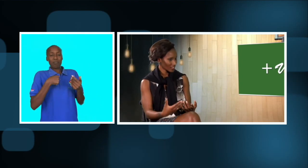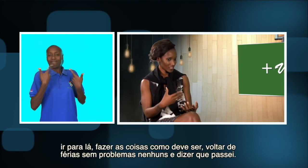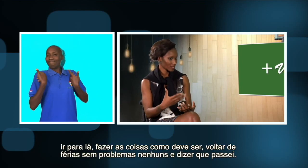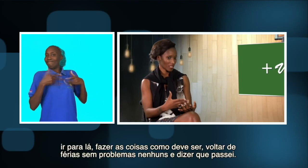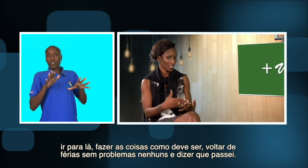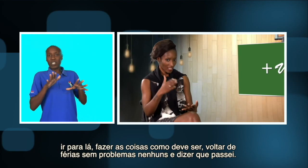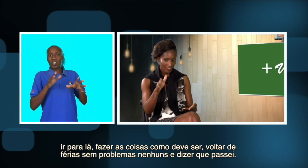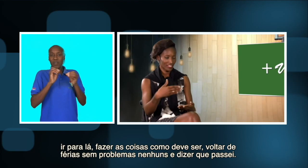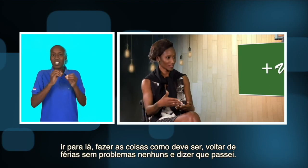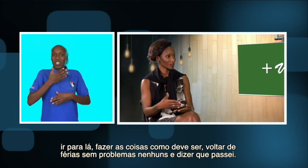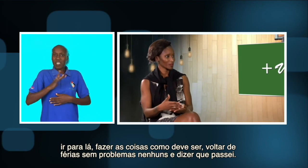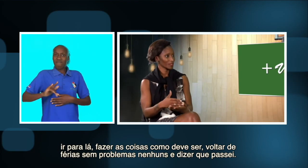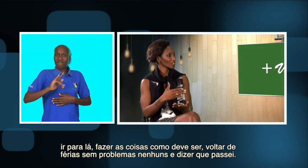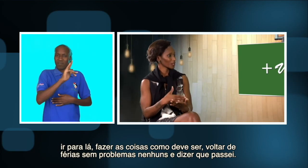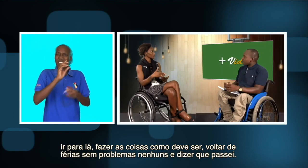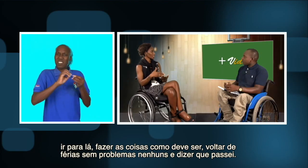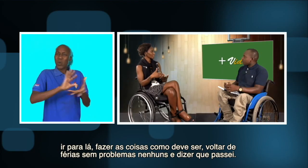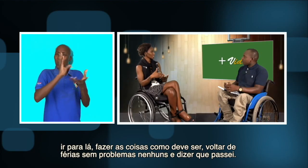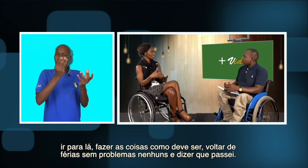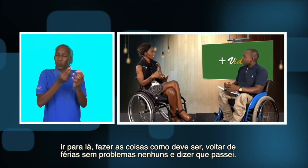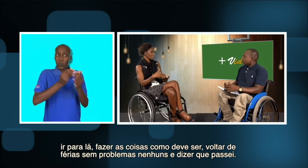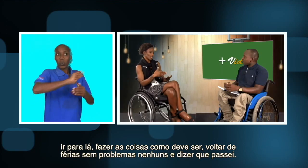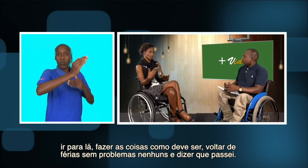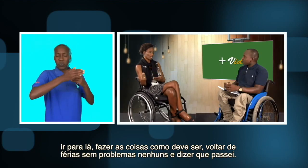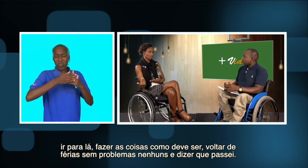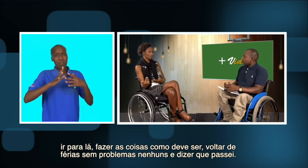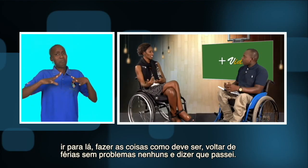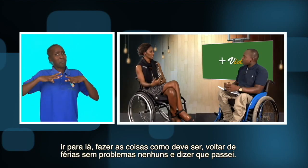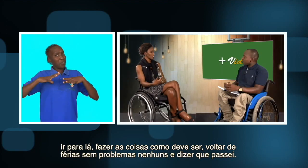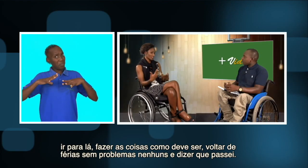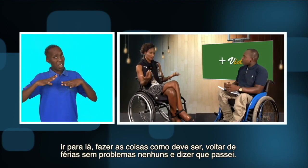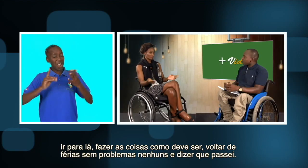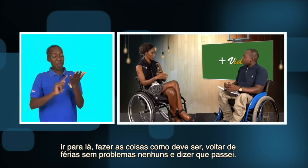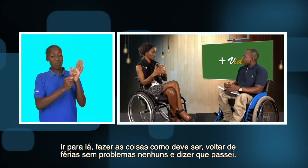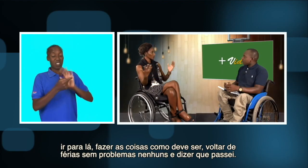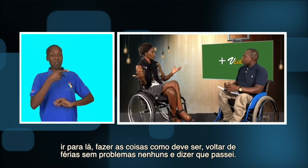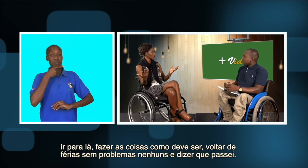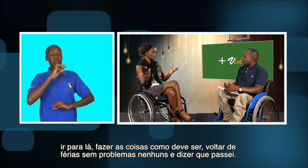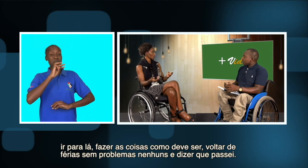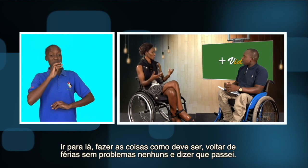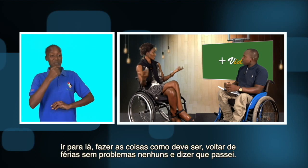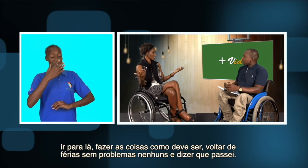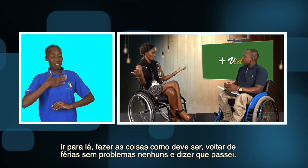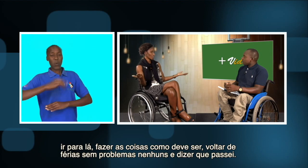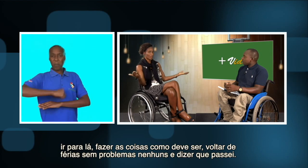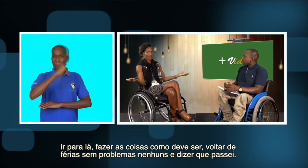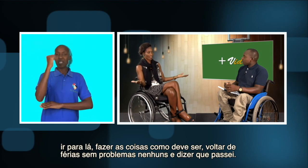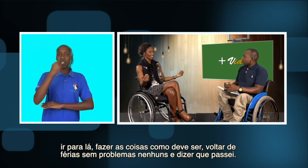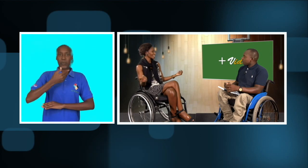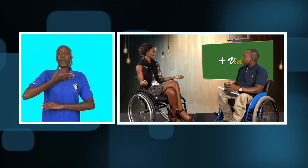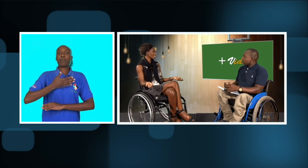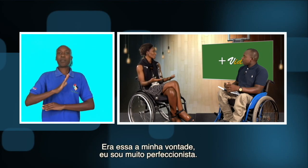que ir para lá, fazer tudo como deve ser. Ir voltar de férias, sem problemas nenhumos. E dizer, olha,